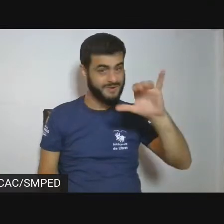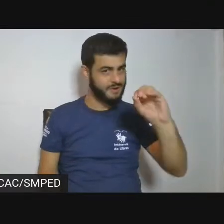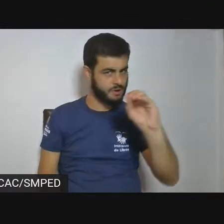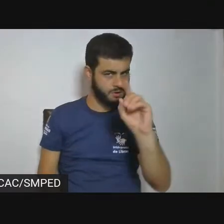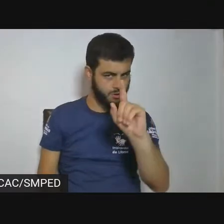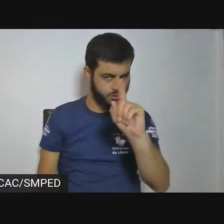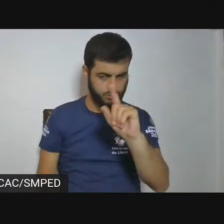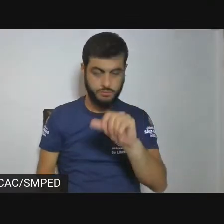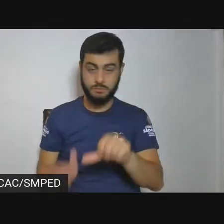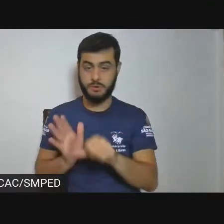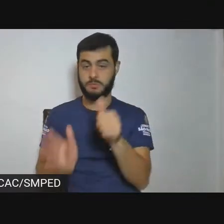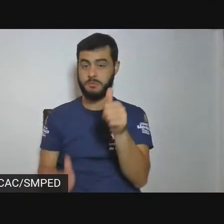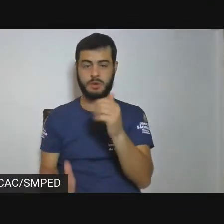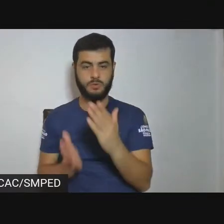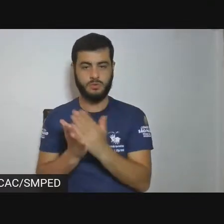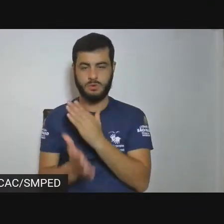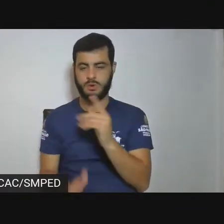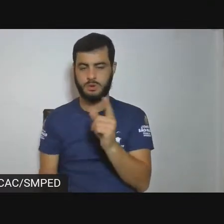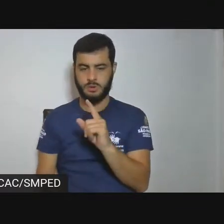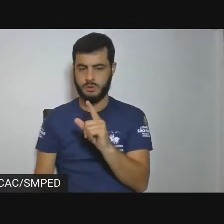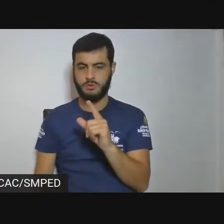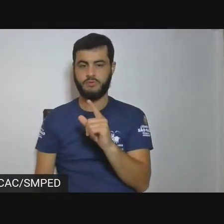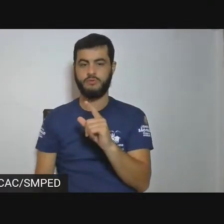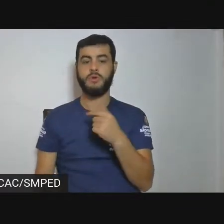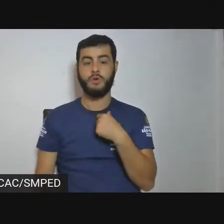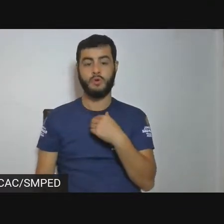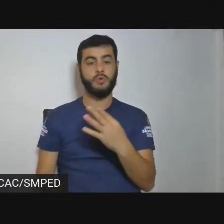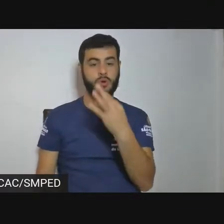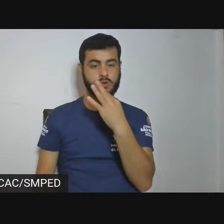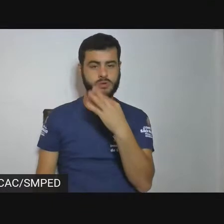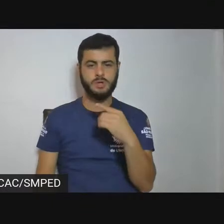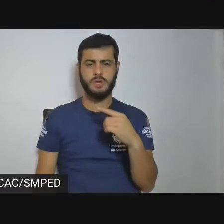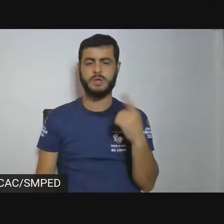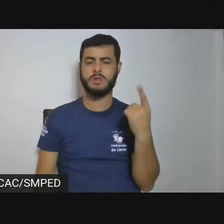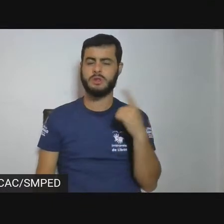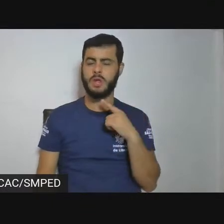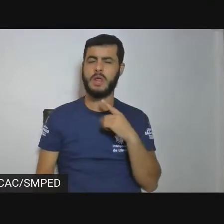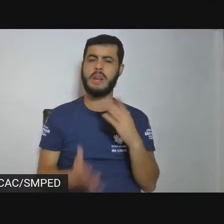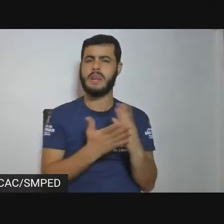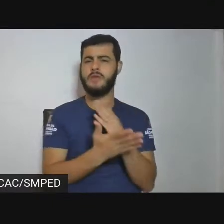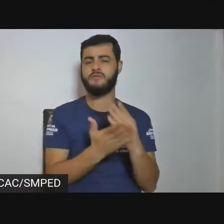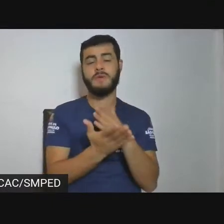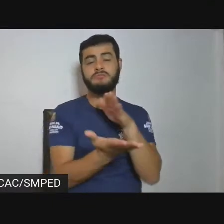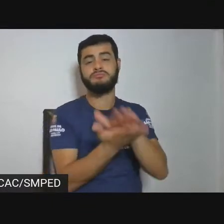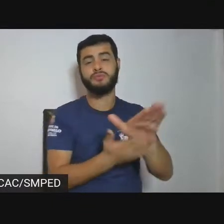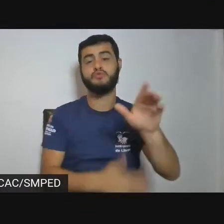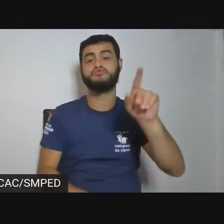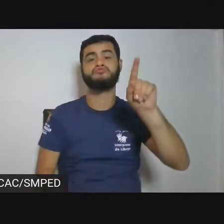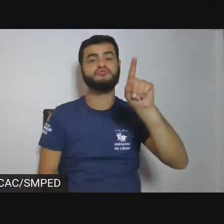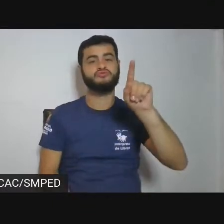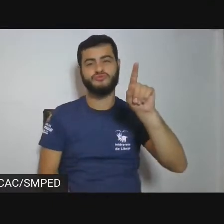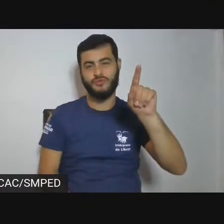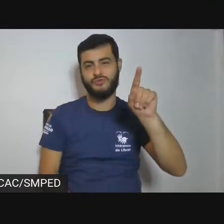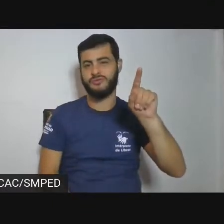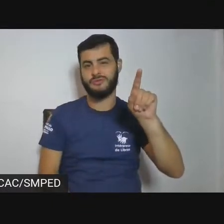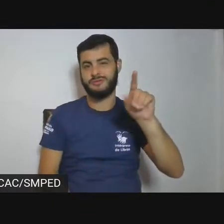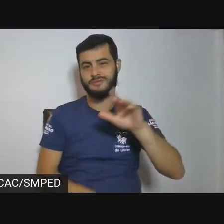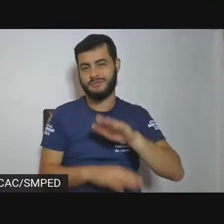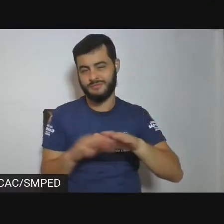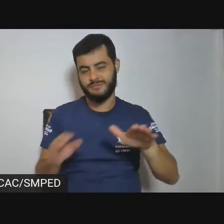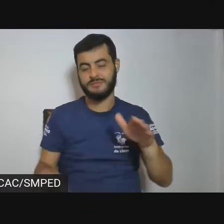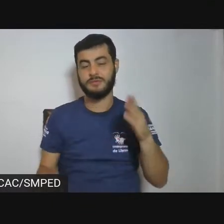livro que tem um exemplar só, me parece que esse cuidado no livro também é outro